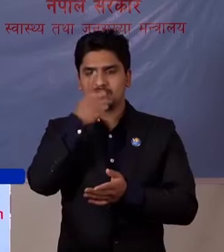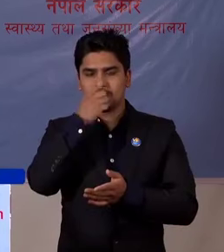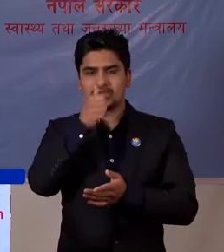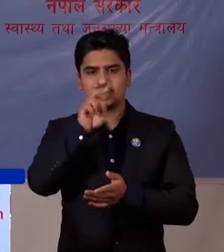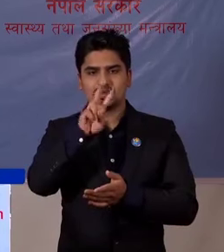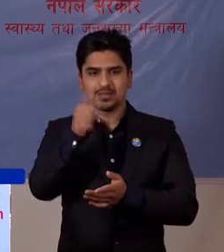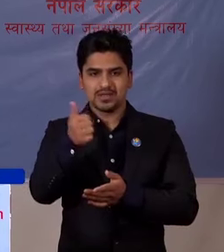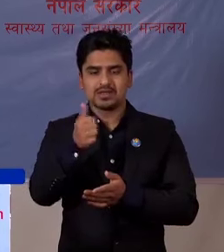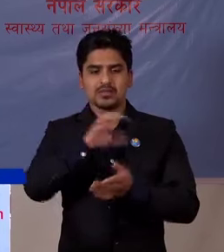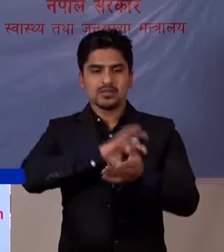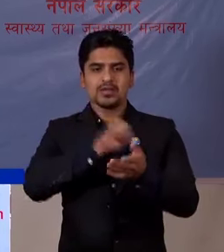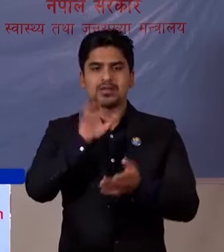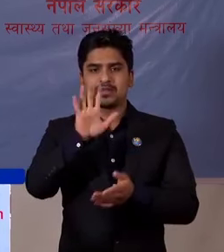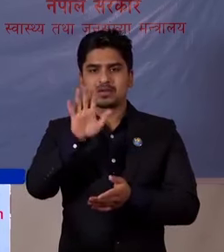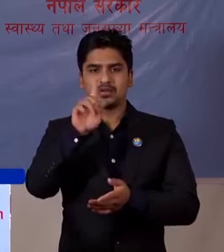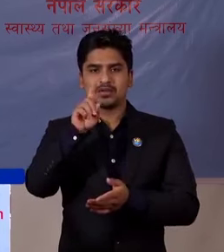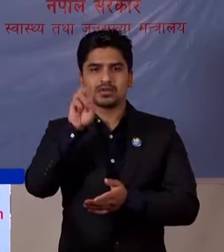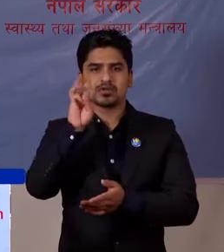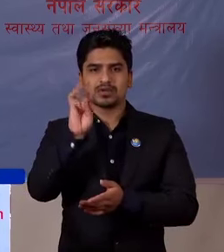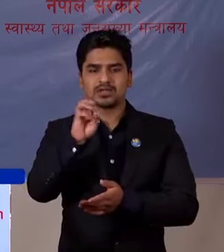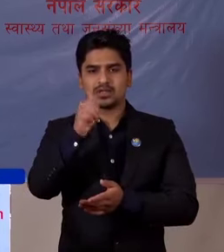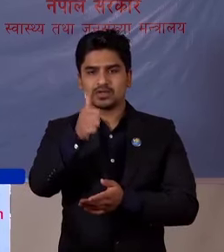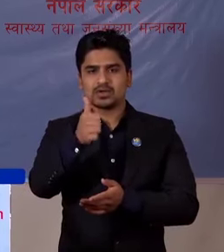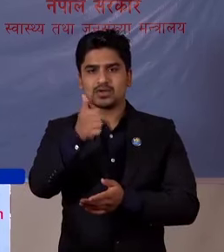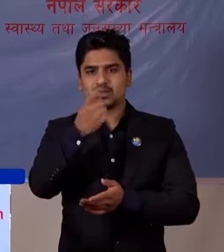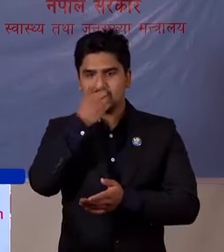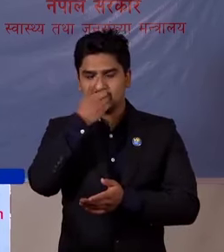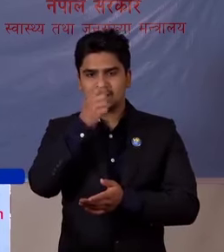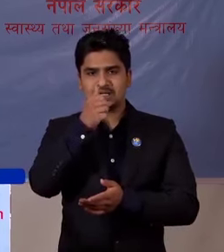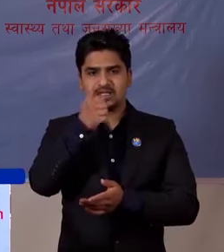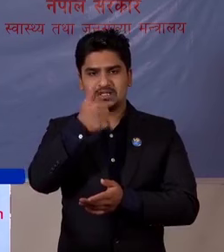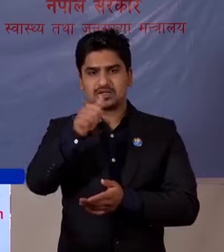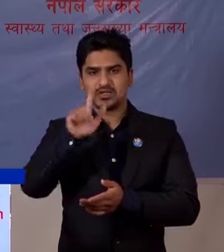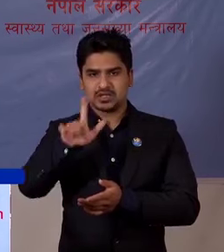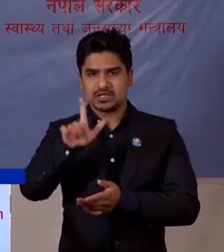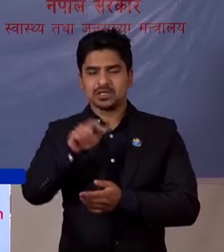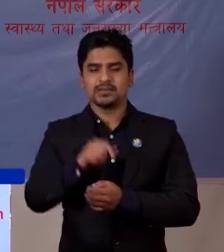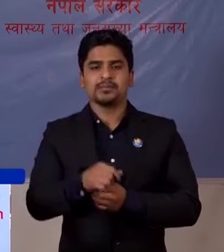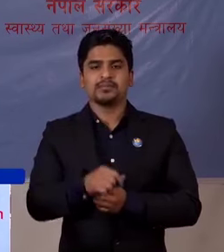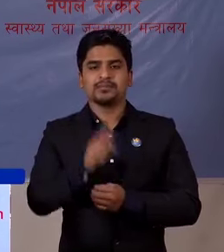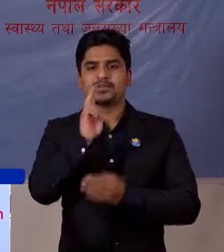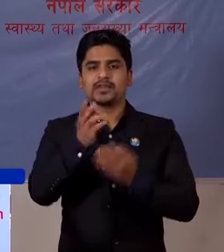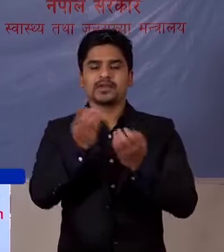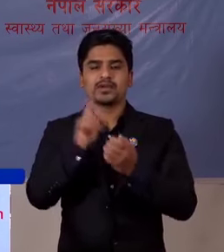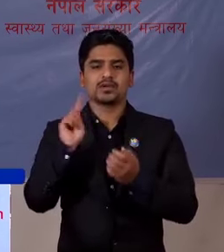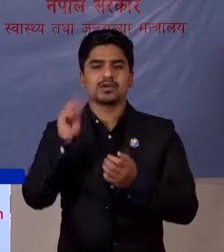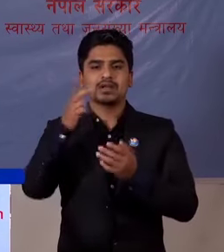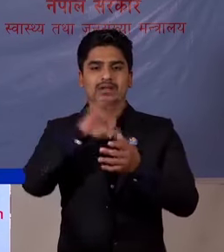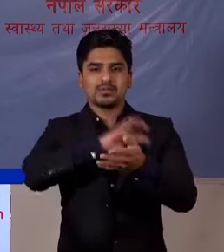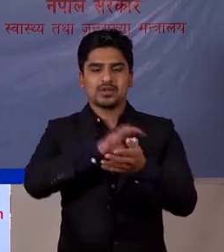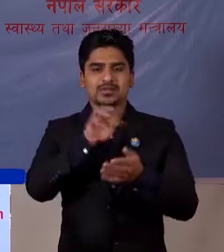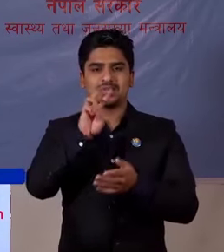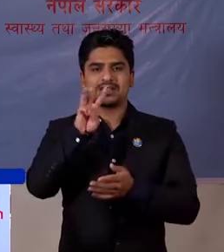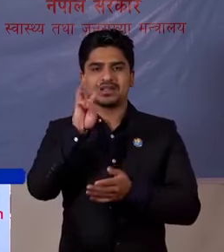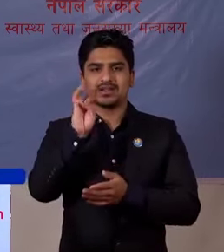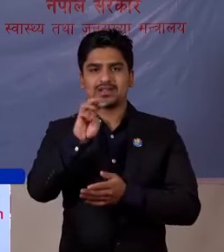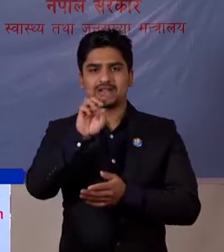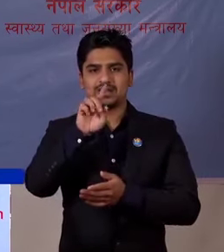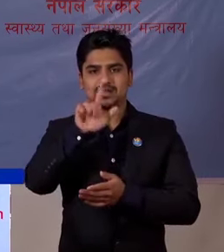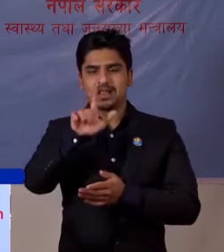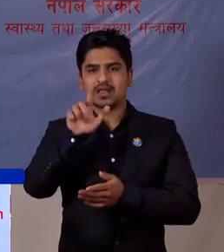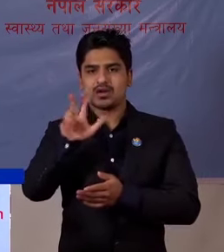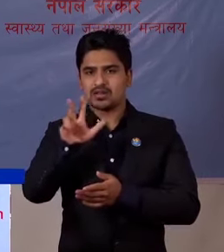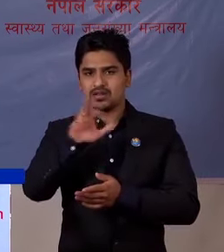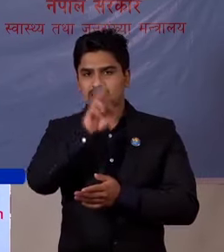परदेश नुमर पांच मां 10666 तेसे गरी कॉर्णाली परदेश मां 3088